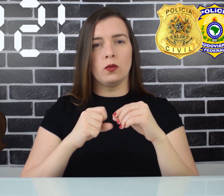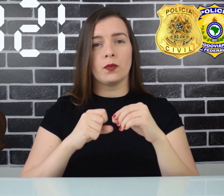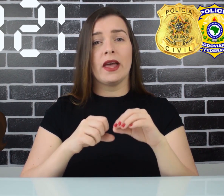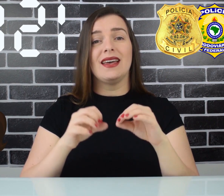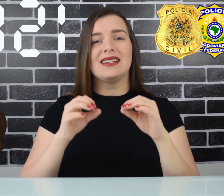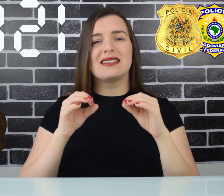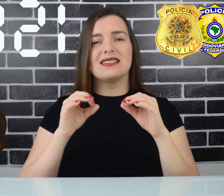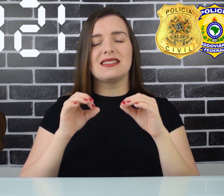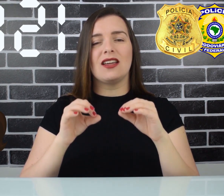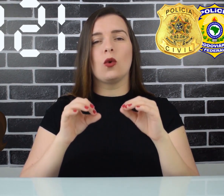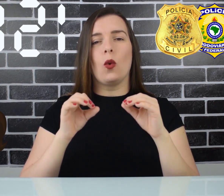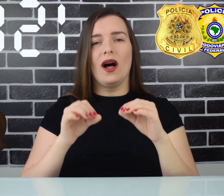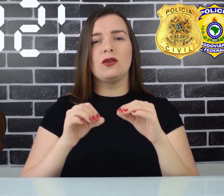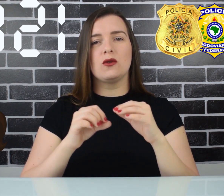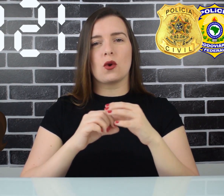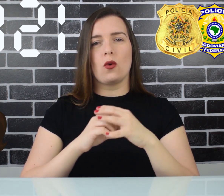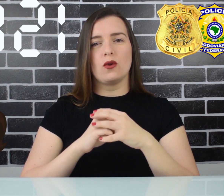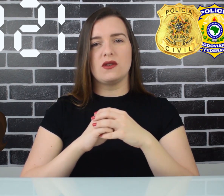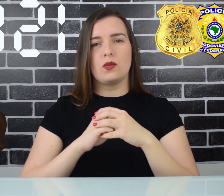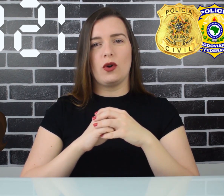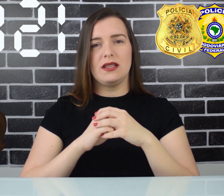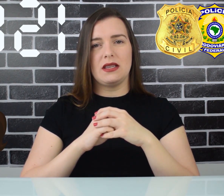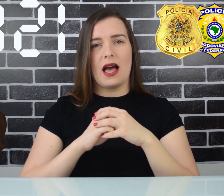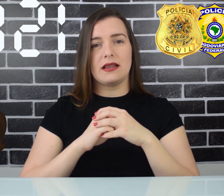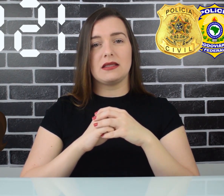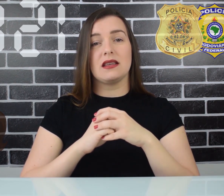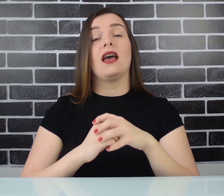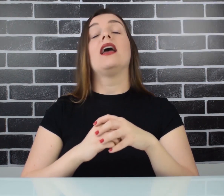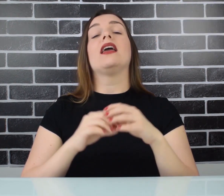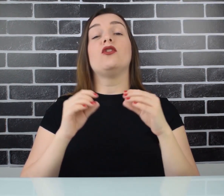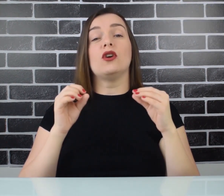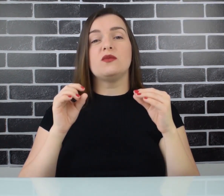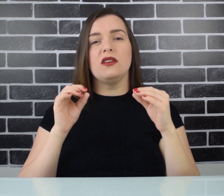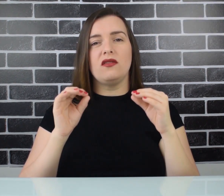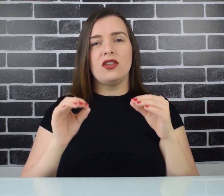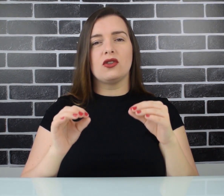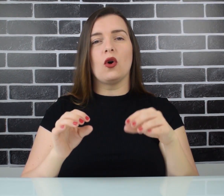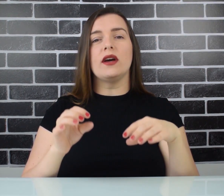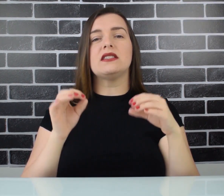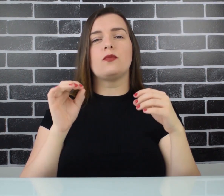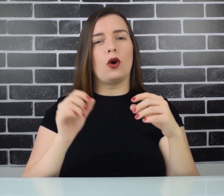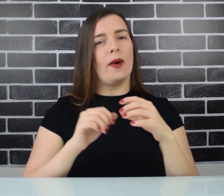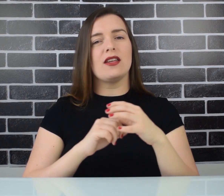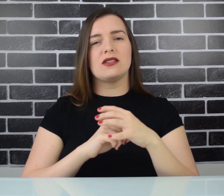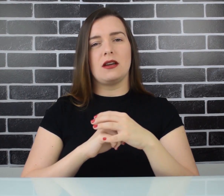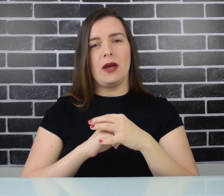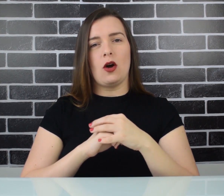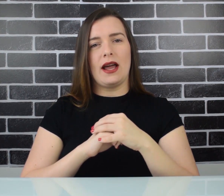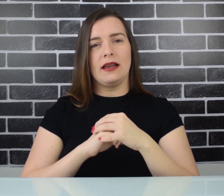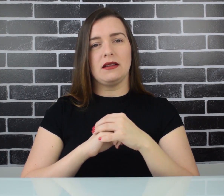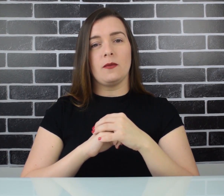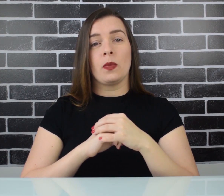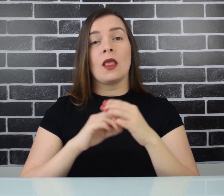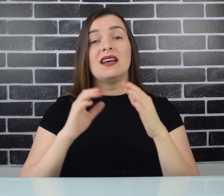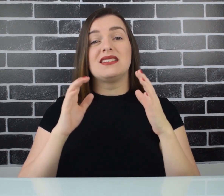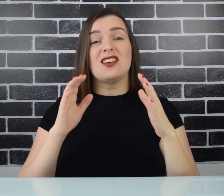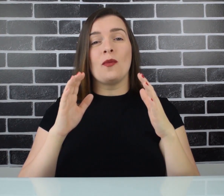está sendo o ano dos concursos policiais. E 2022 promete ser melhor ainda. São